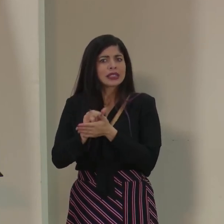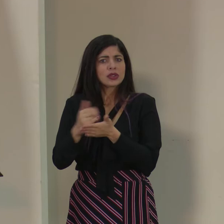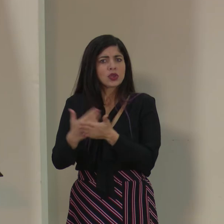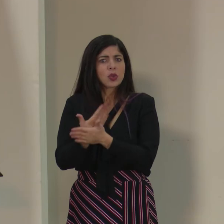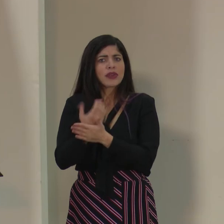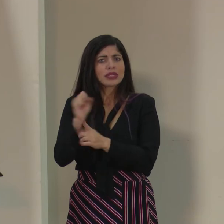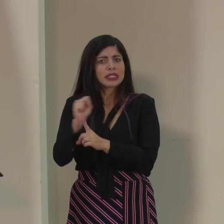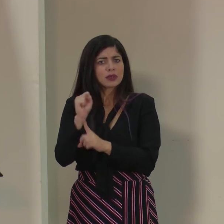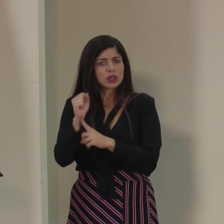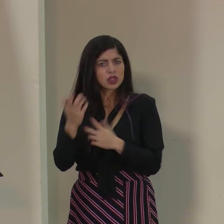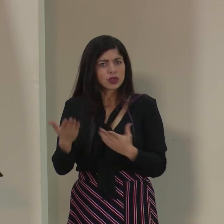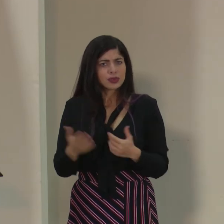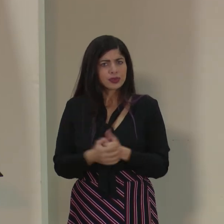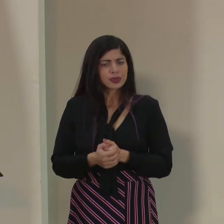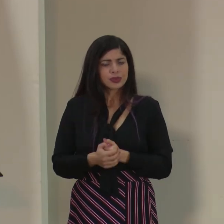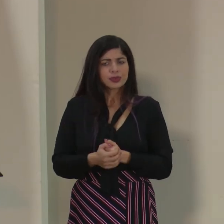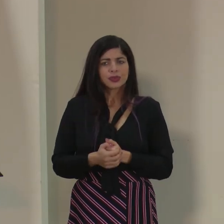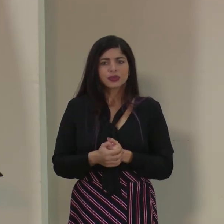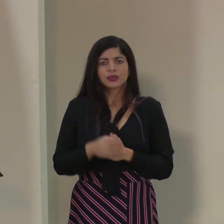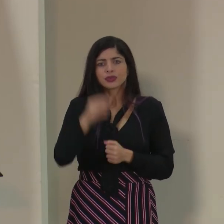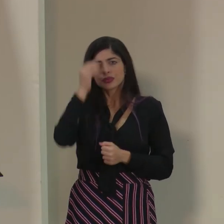situación de salud.